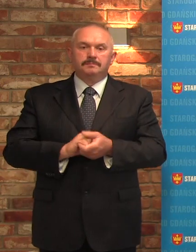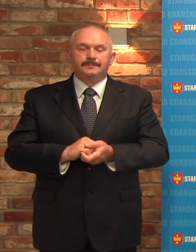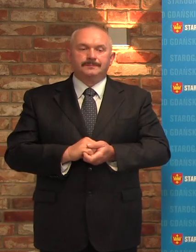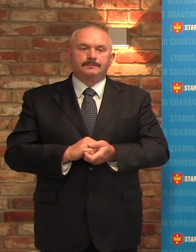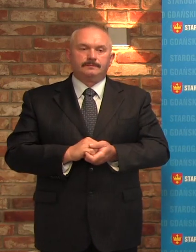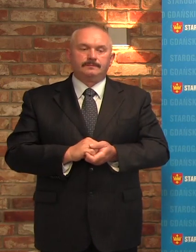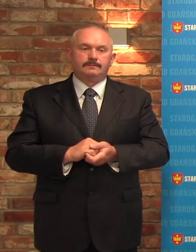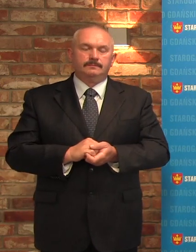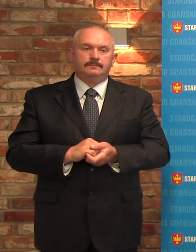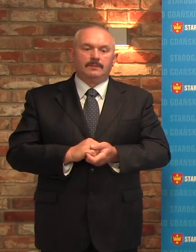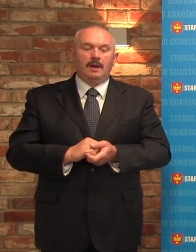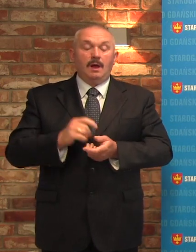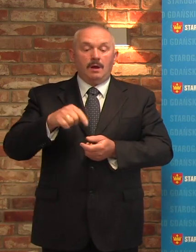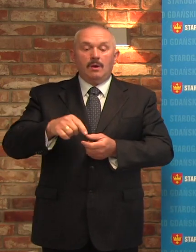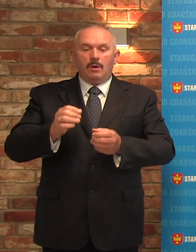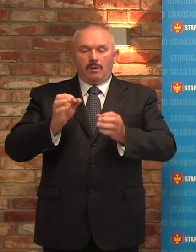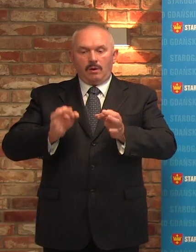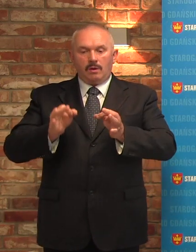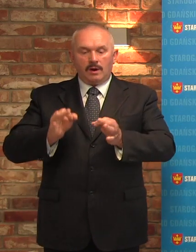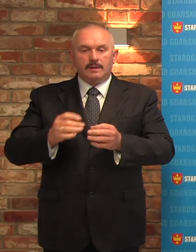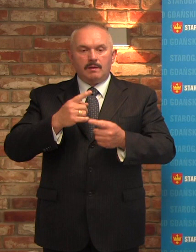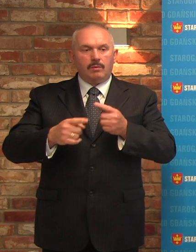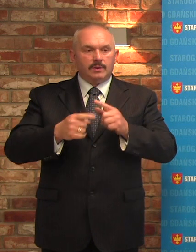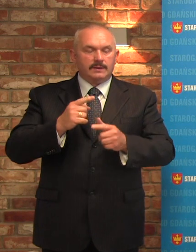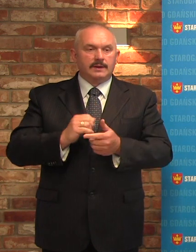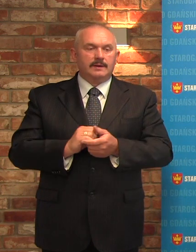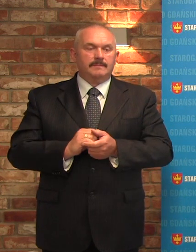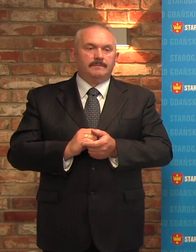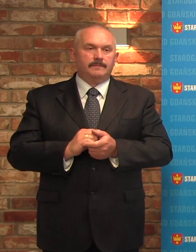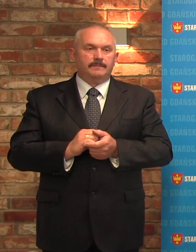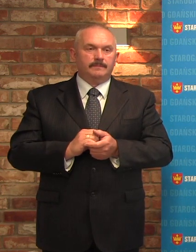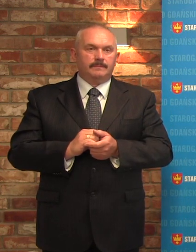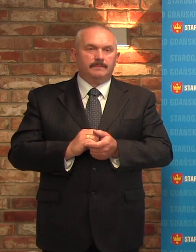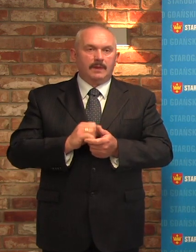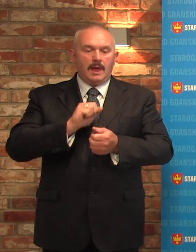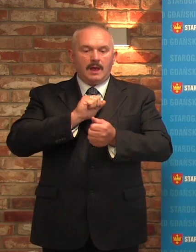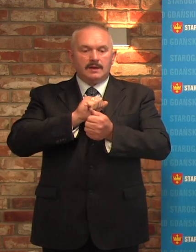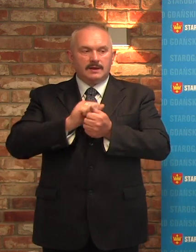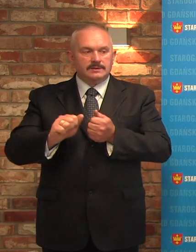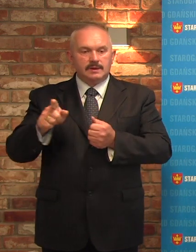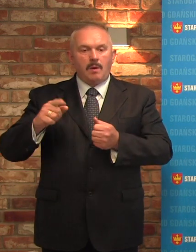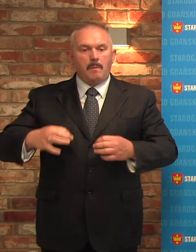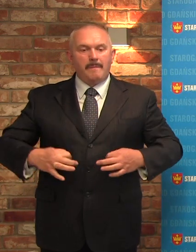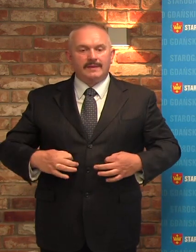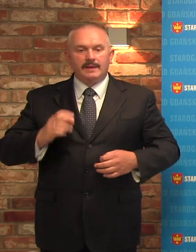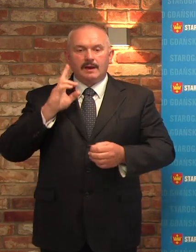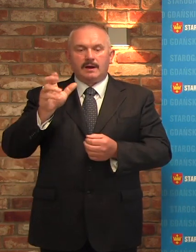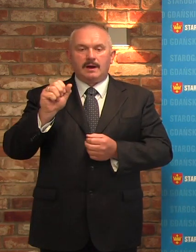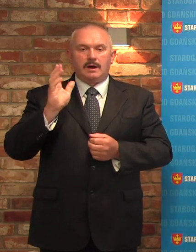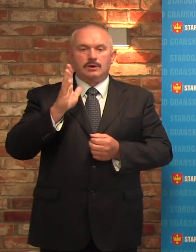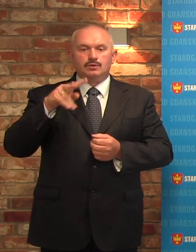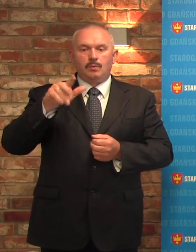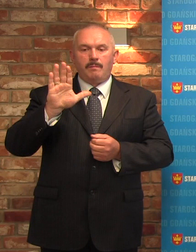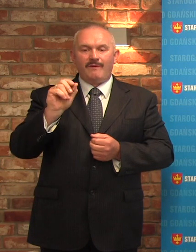Odnośnie lokalnego polityka, mówię to z pełną świadomością i odpowiedzialnością mam na myśli pana Marcina Kaszubowskiego,